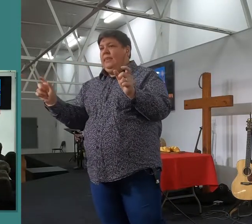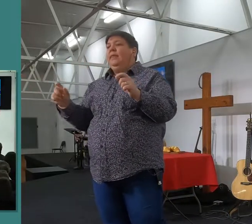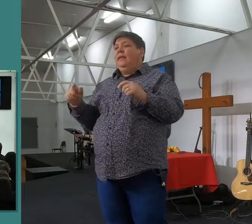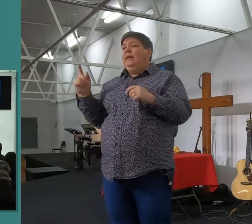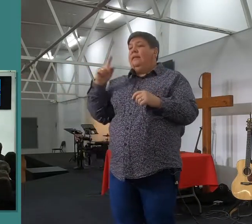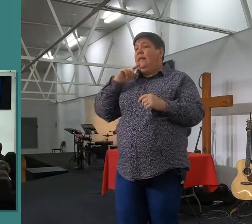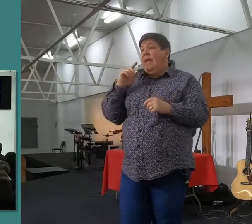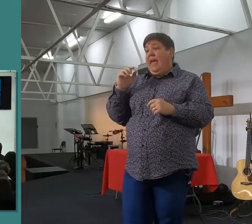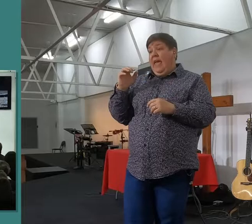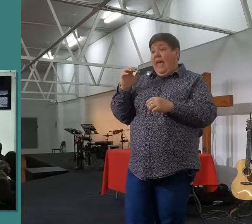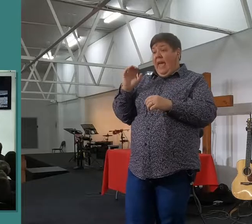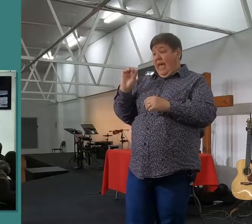ok, alright, jylle red,